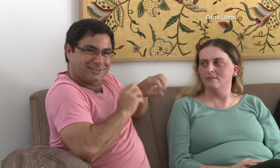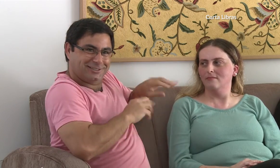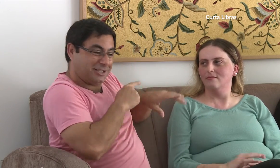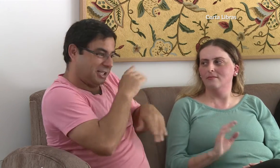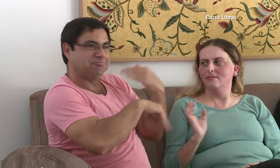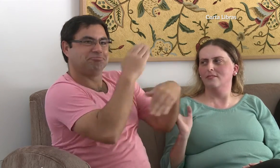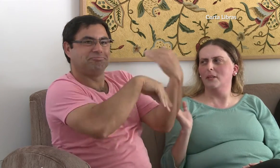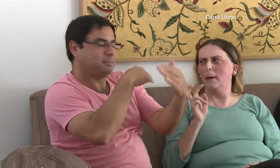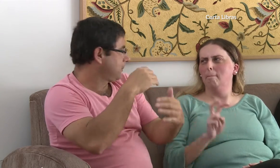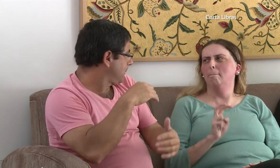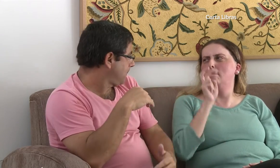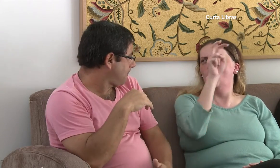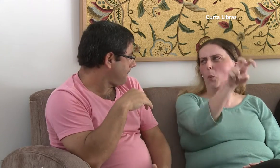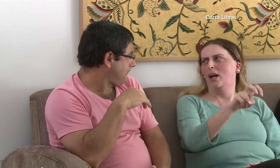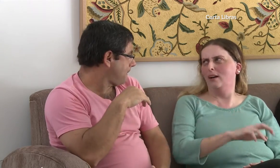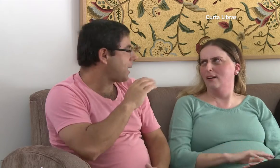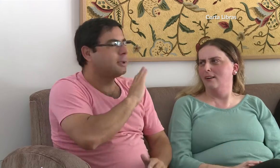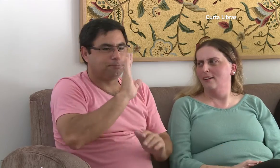Que vergonha.